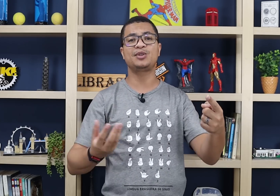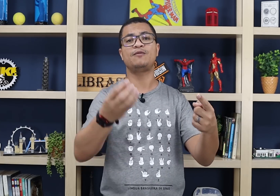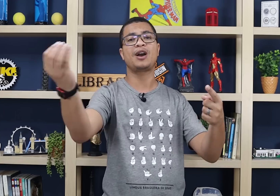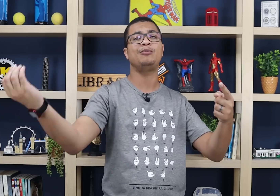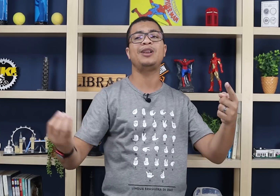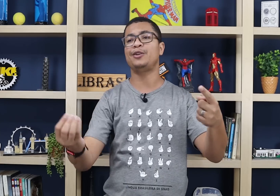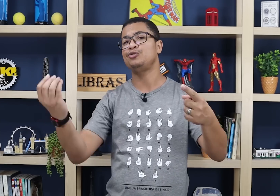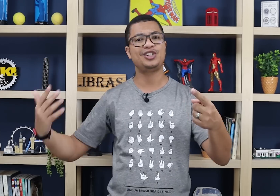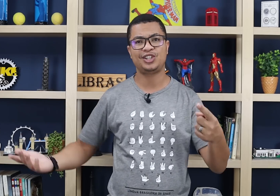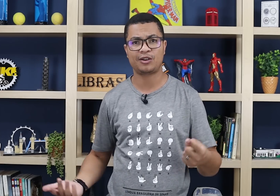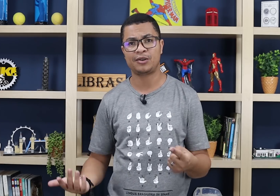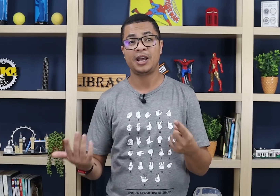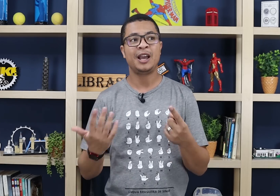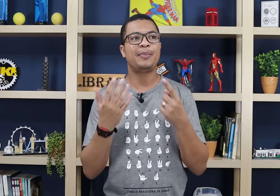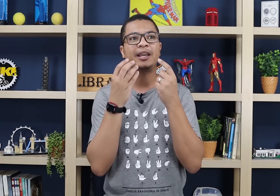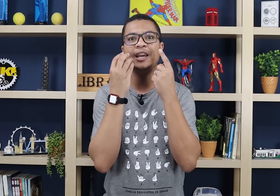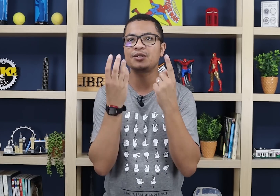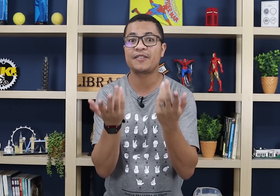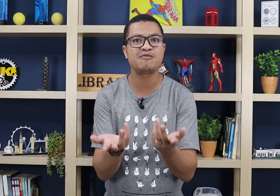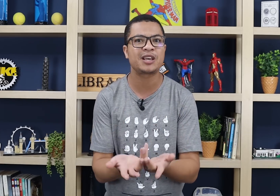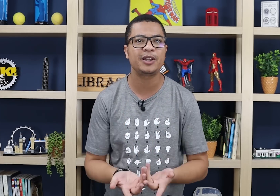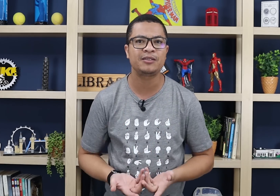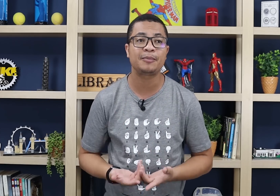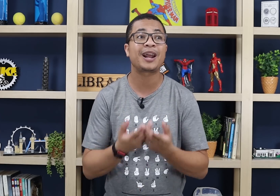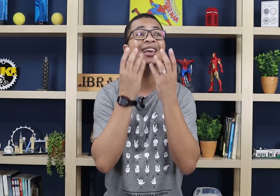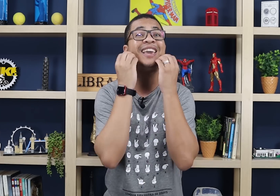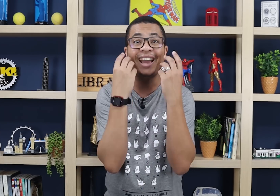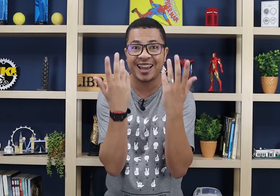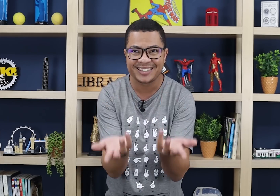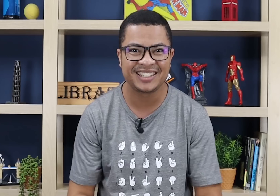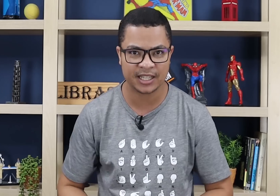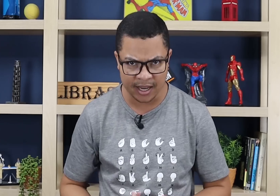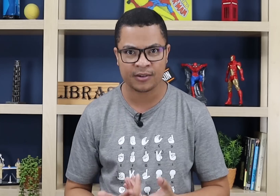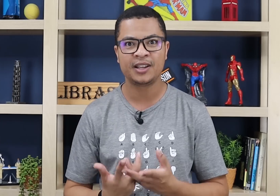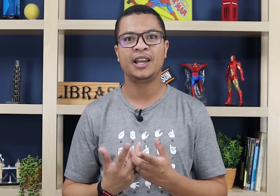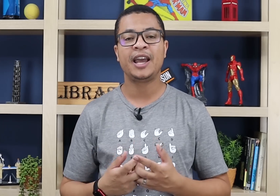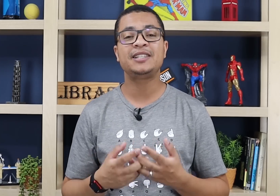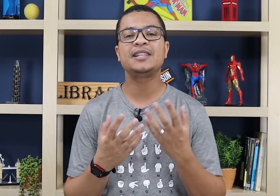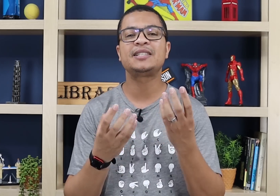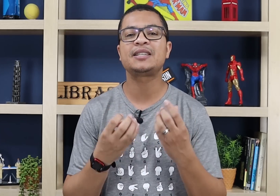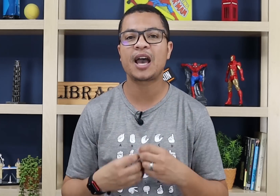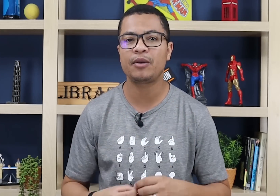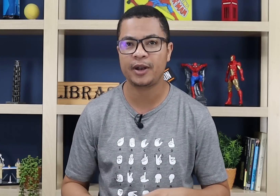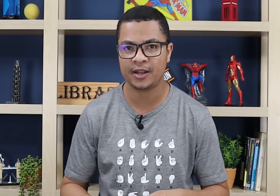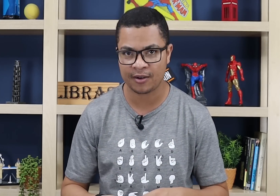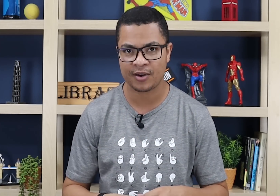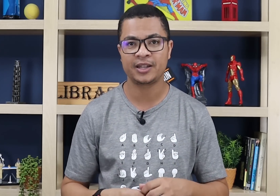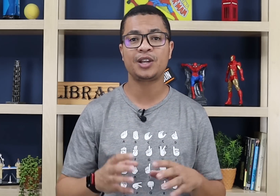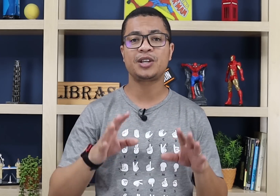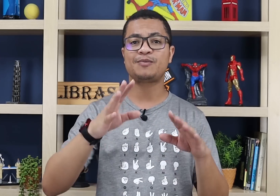no seu vocabulário do DJ com irregularidade, pra que então você vai começar a aprender? Pra quê? Entendeu? É desnecessário aprender agora. Deixa isso